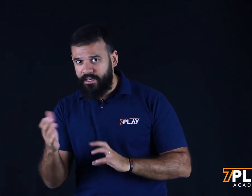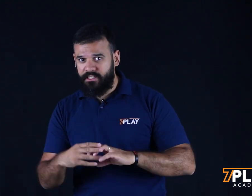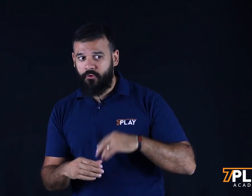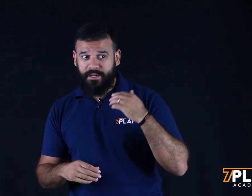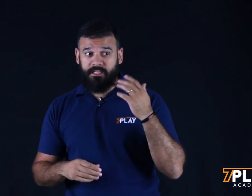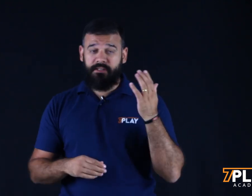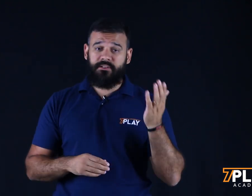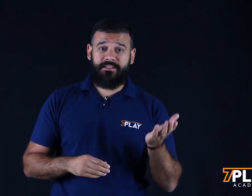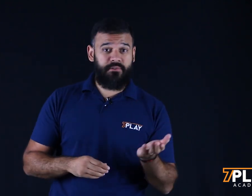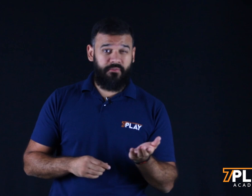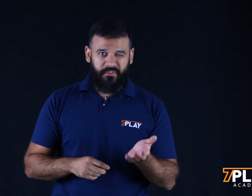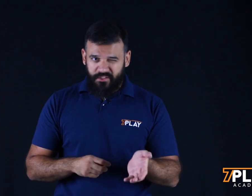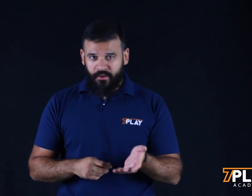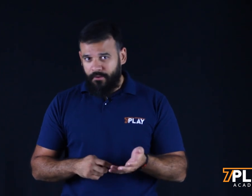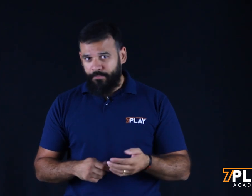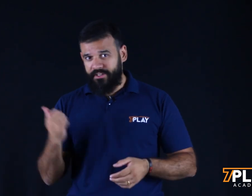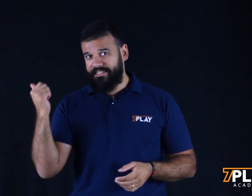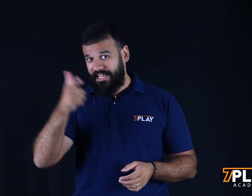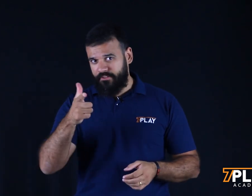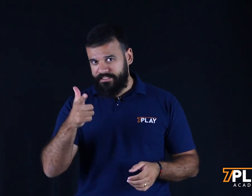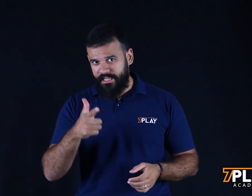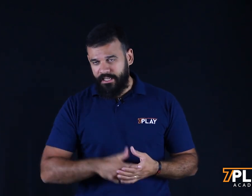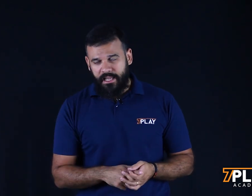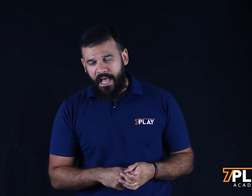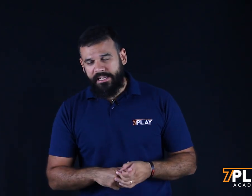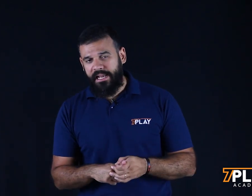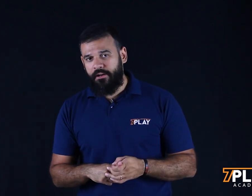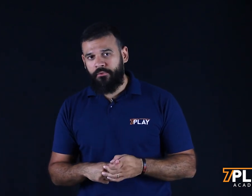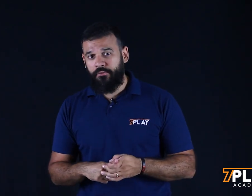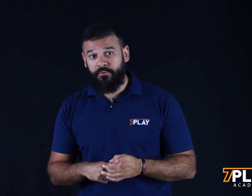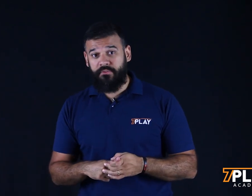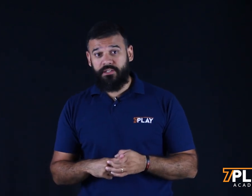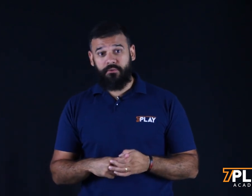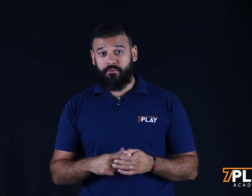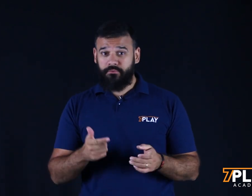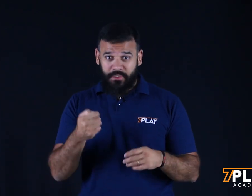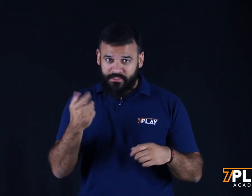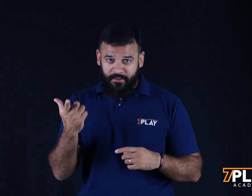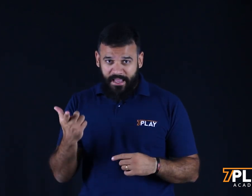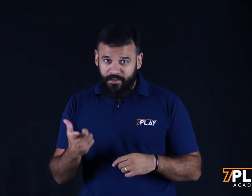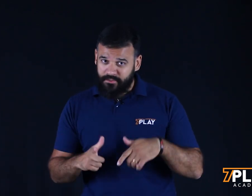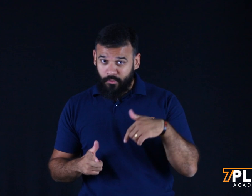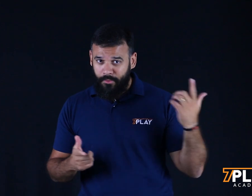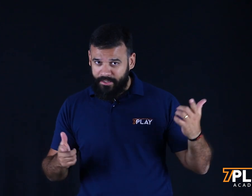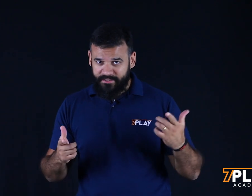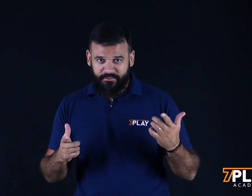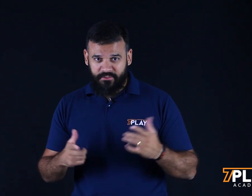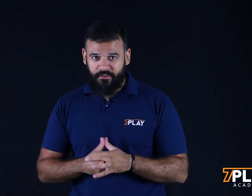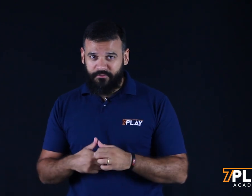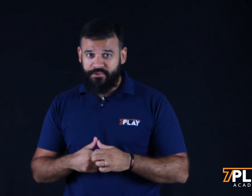criativo, como é que a faz a utilização de vídeo. Eu vou ensinar você a criar um vídeo com o seu celular e usando um aplicativo só, um vídeo